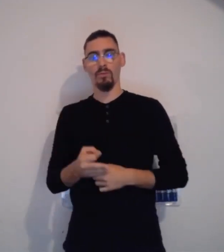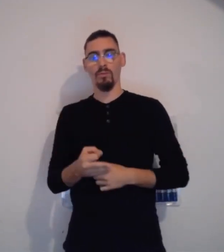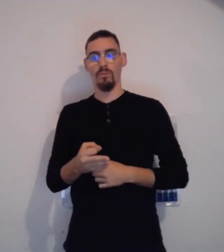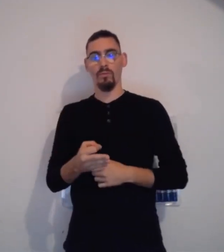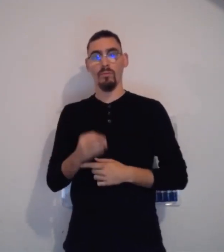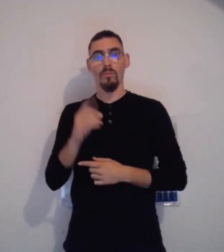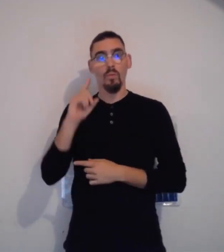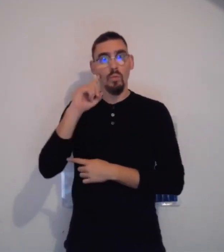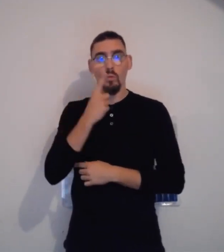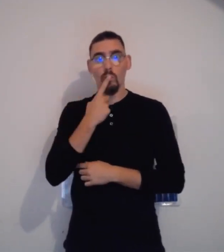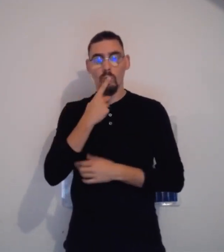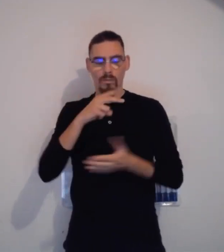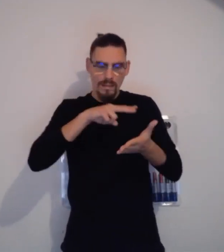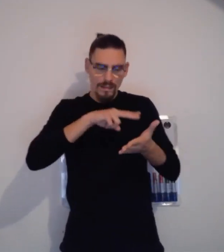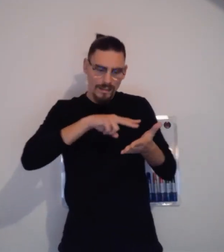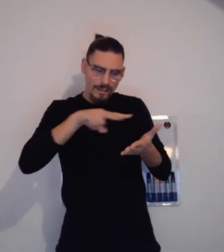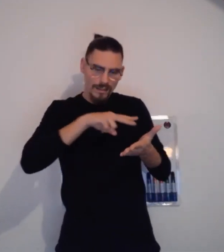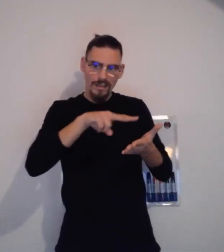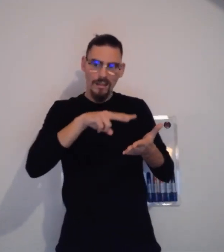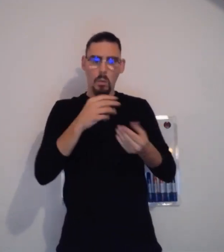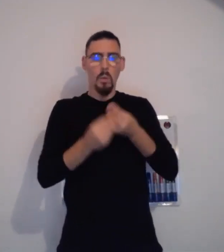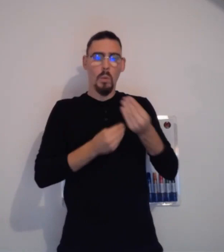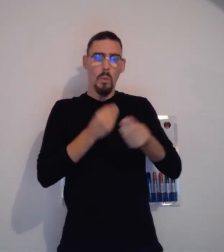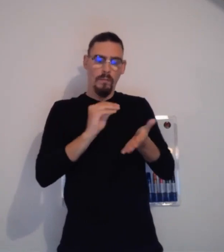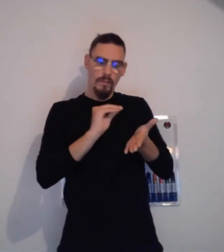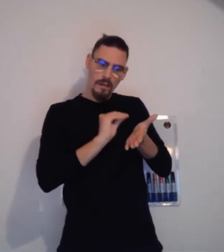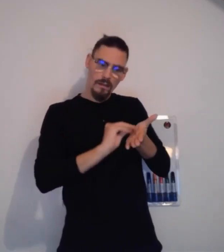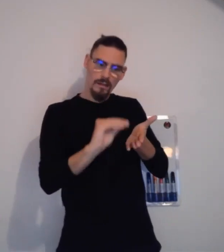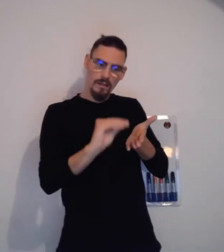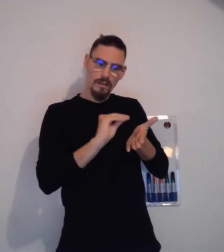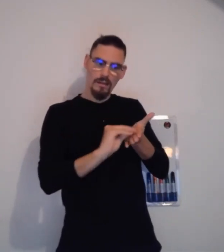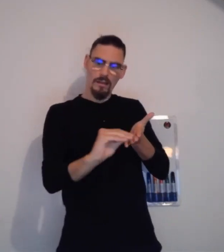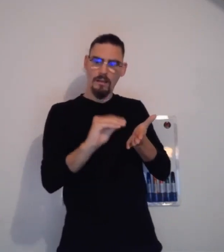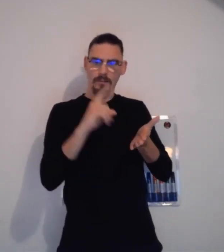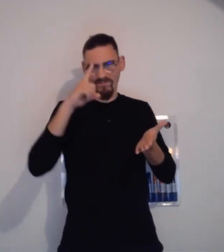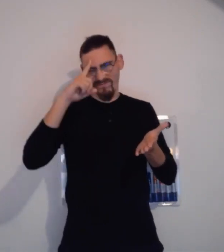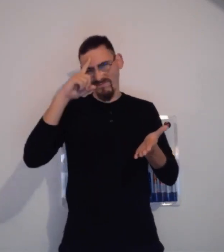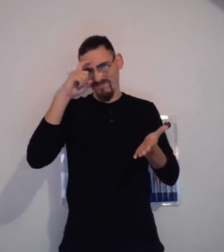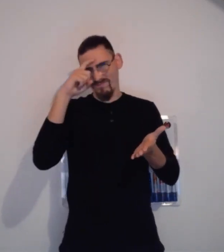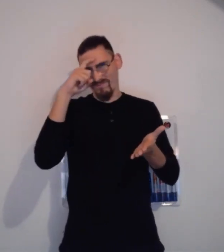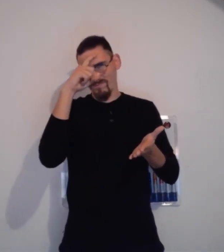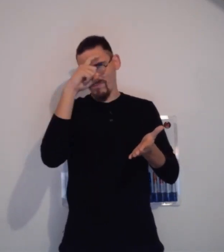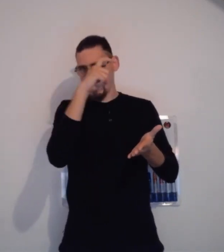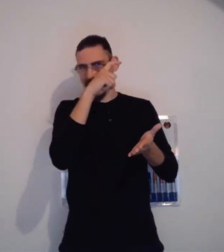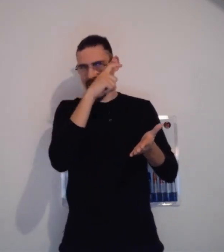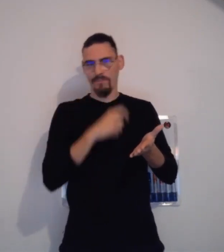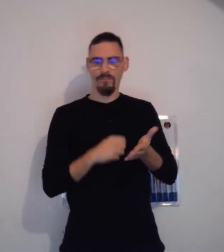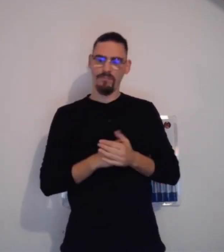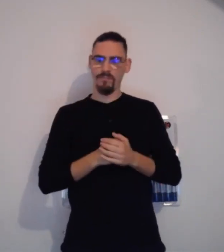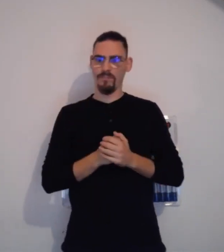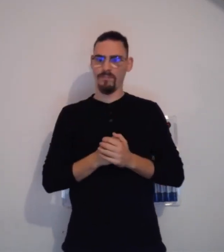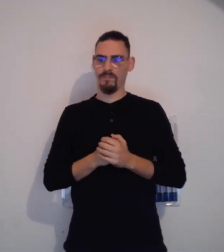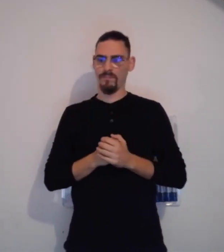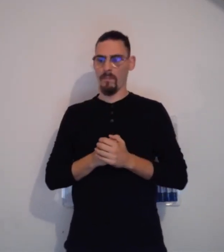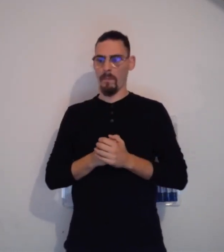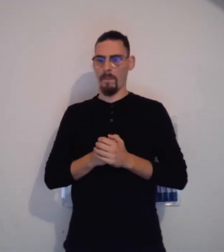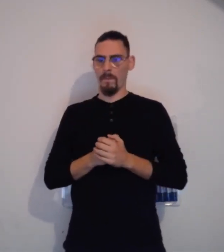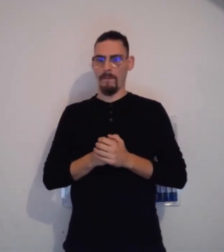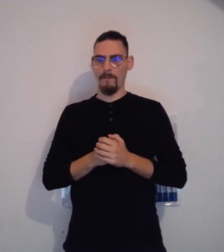Également, 80% des personnes sourdes ont des difficultés à lire et à écrire.